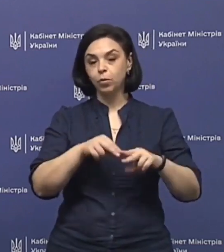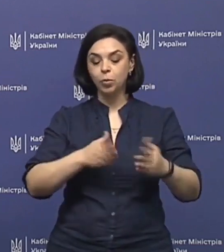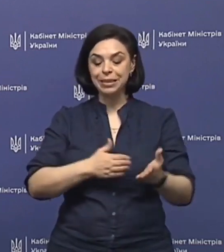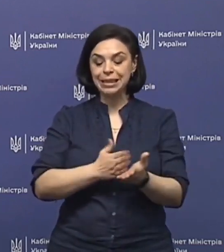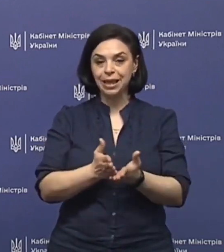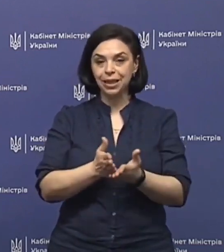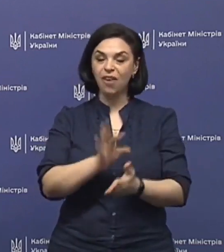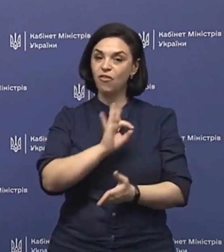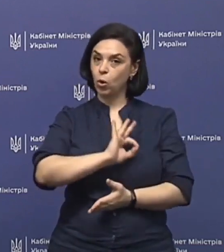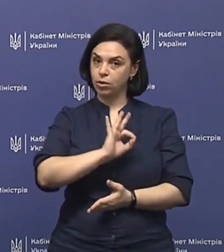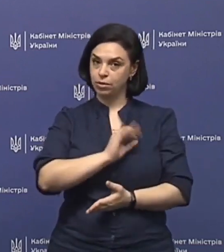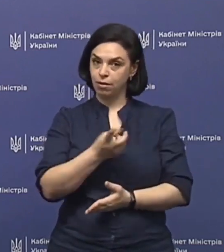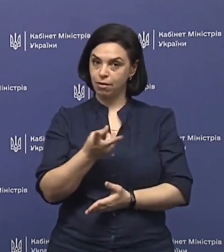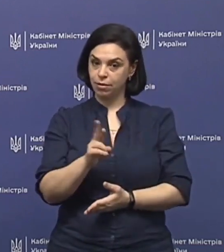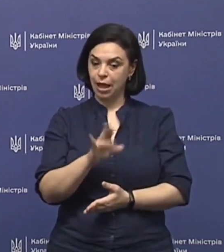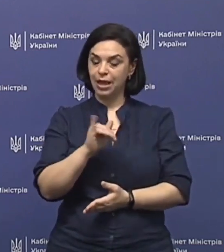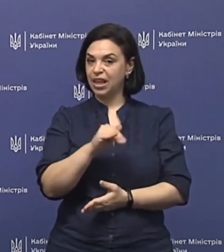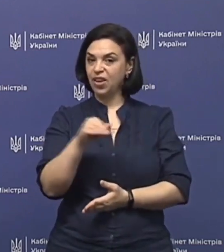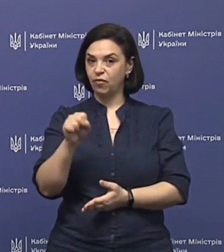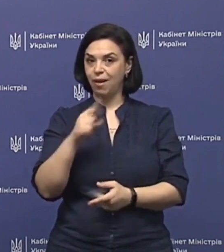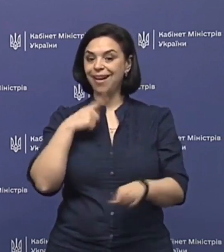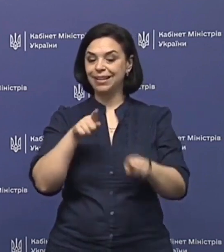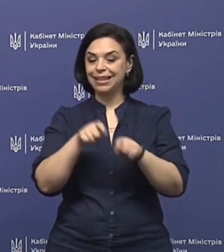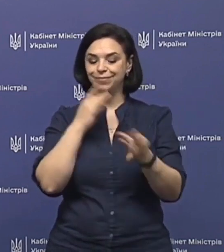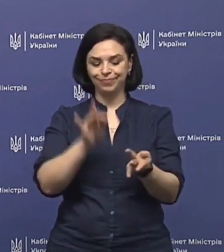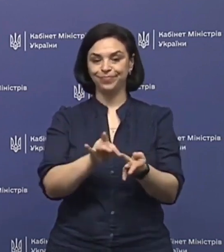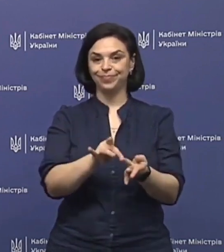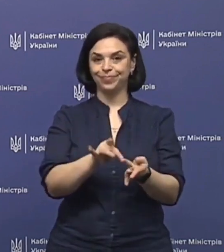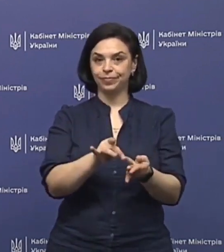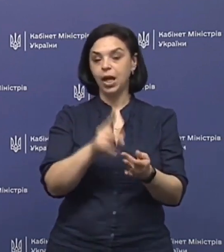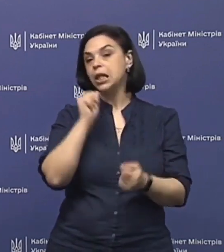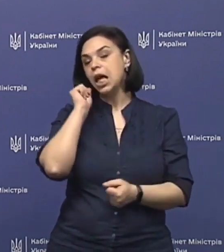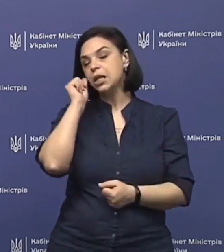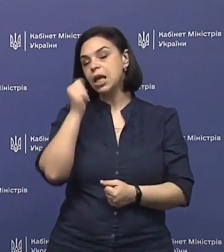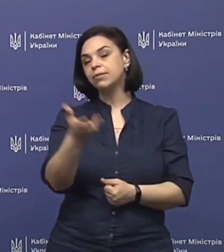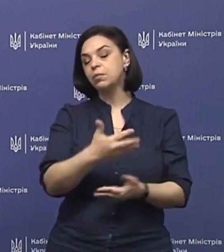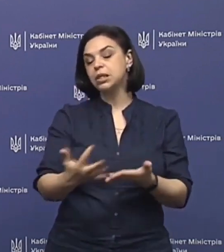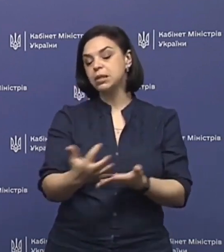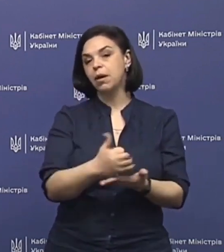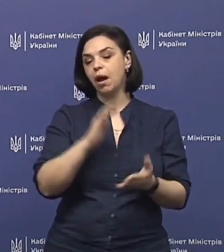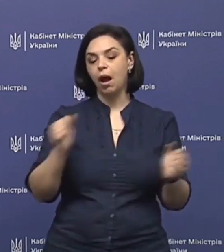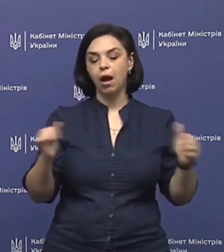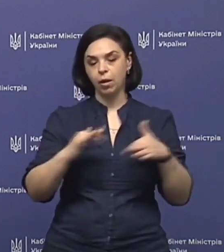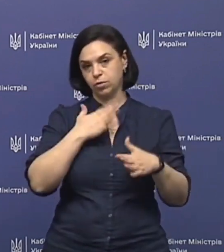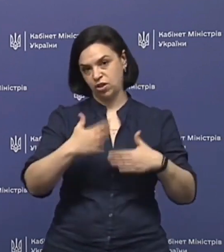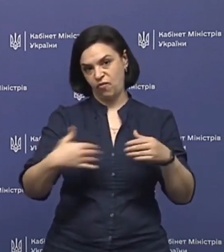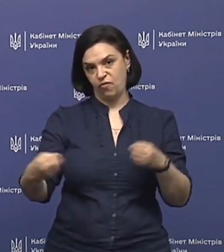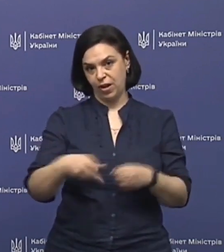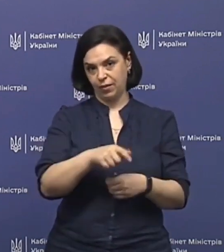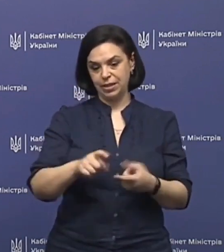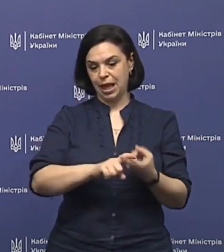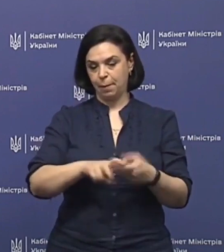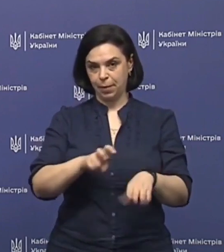стратегію використання ІФА-тестів. Назавтра ми збираємо наших фахівців,